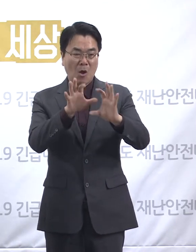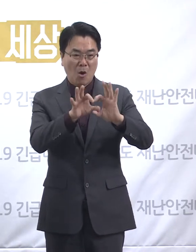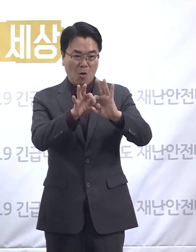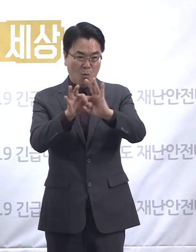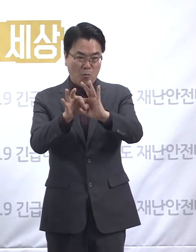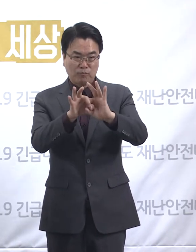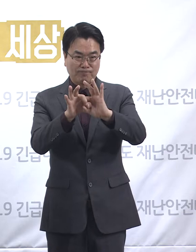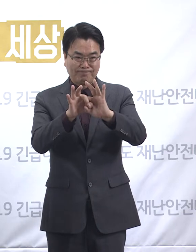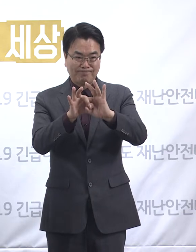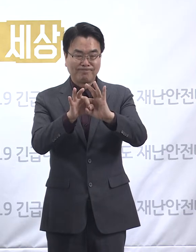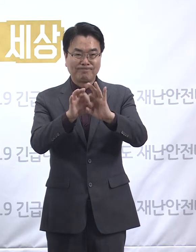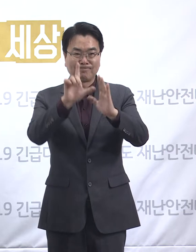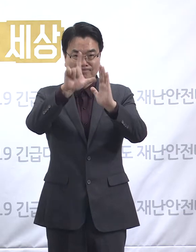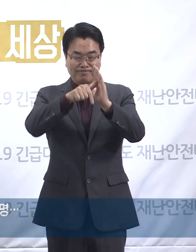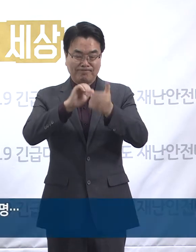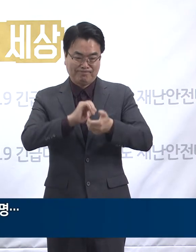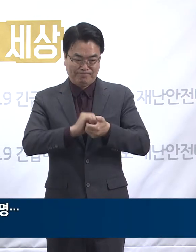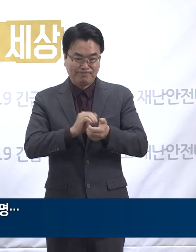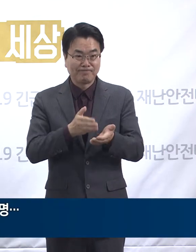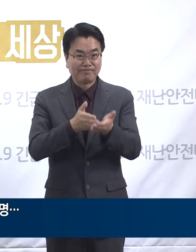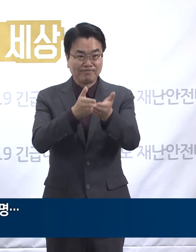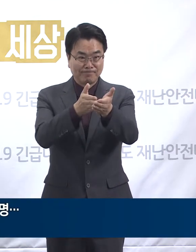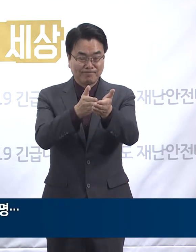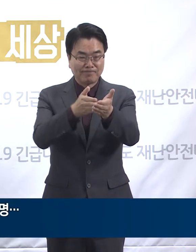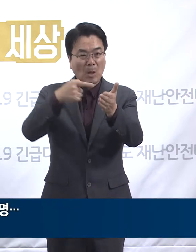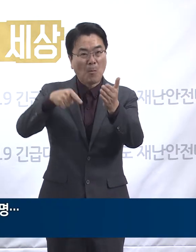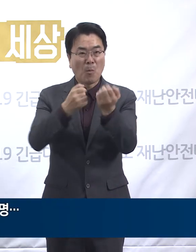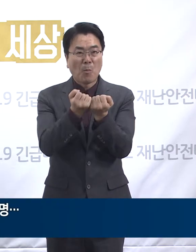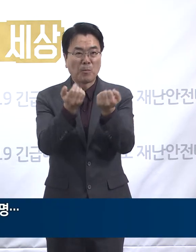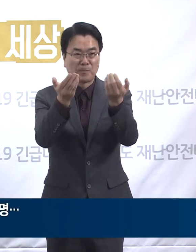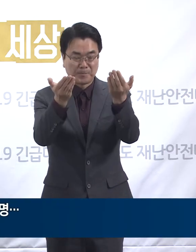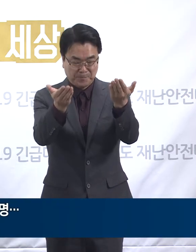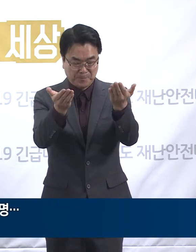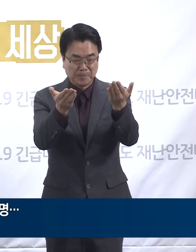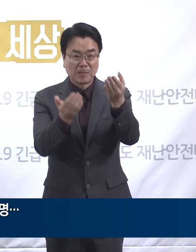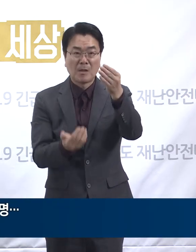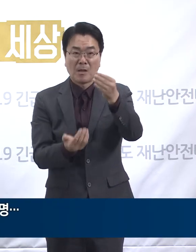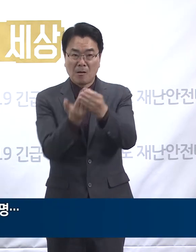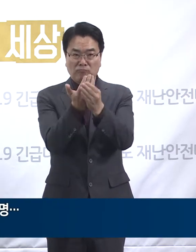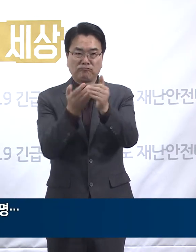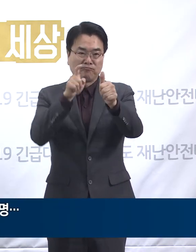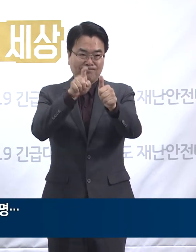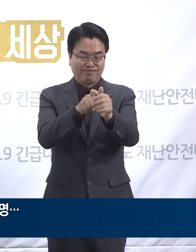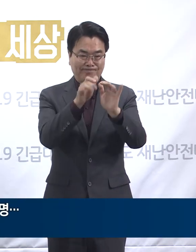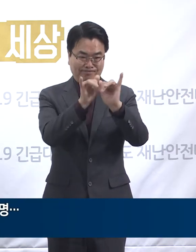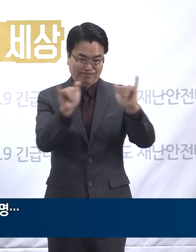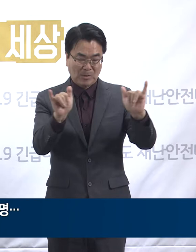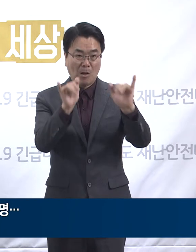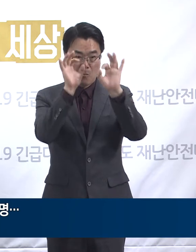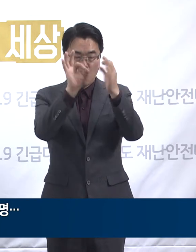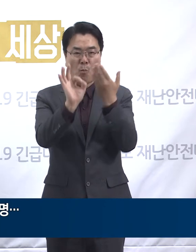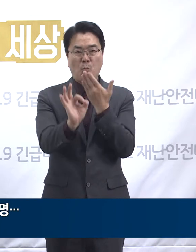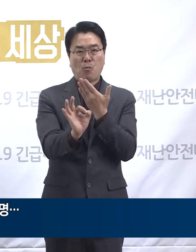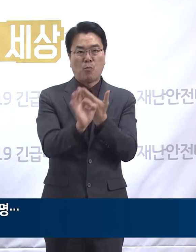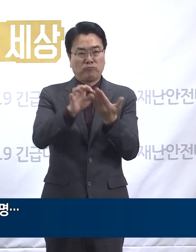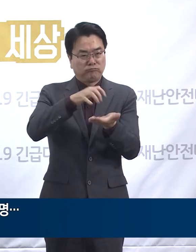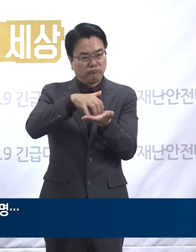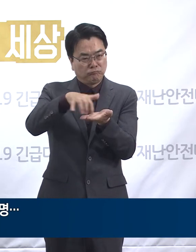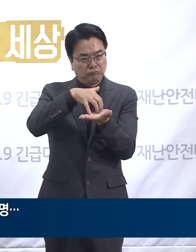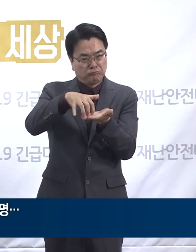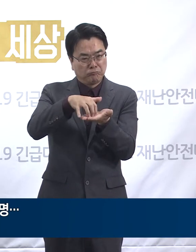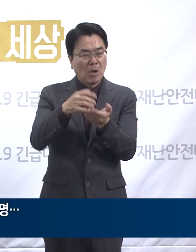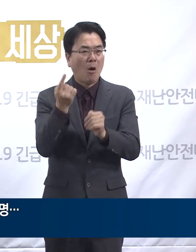정례 기자회견을 시작하겠습니다. 먼저 경기도 확진자 발생 현황입니다. 10월 16일 0시 기준 경기도 확진자 수는